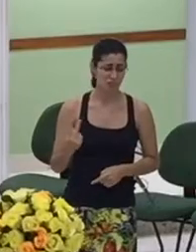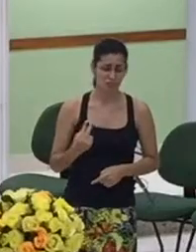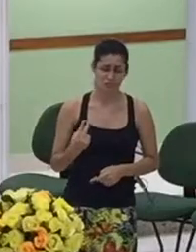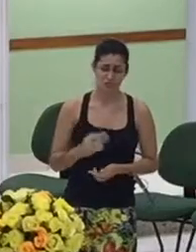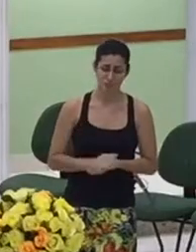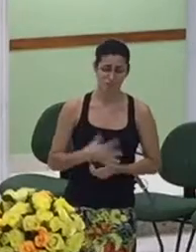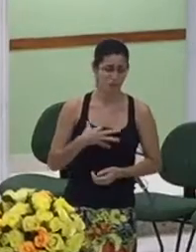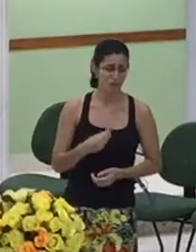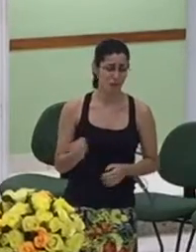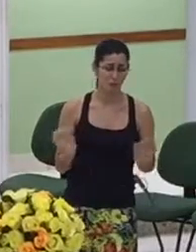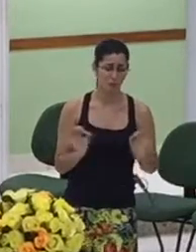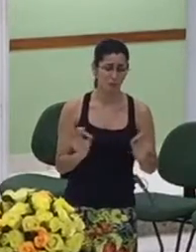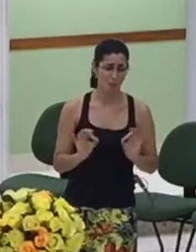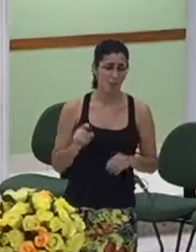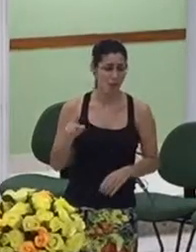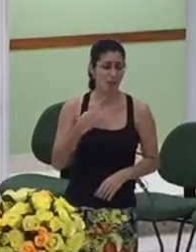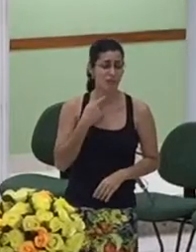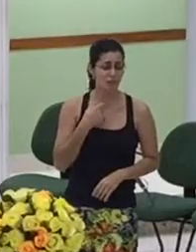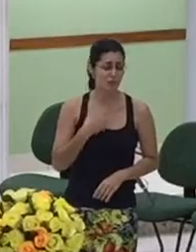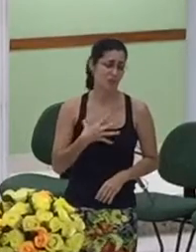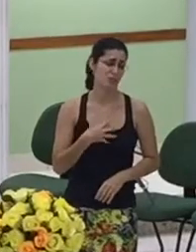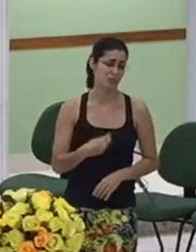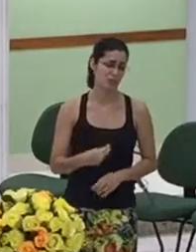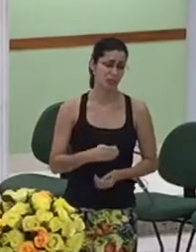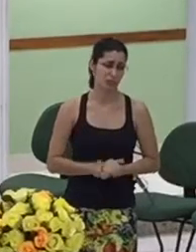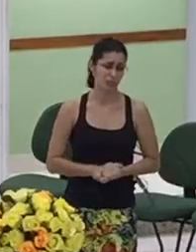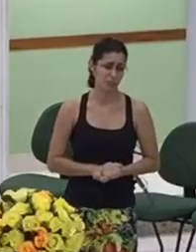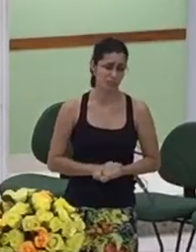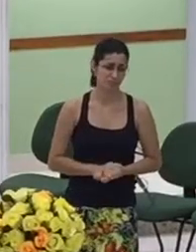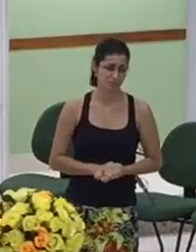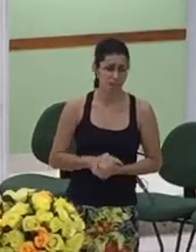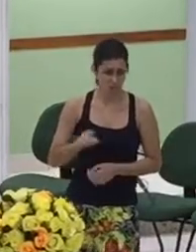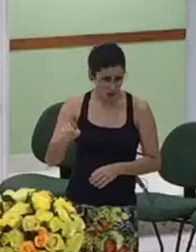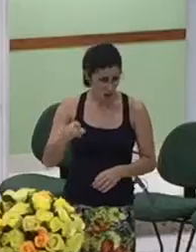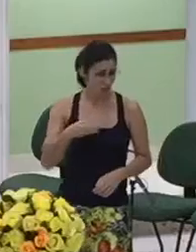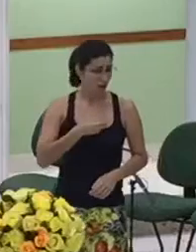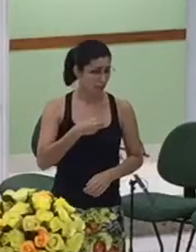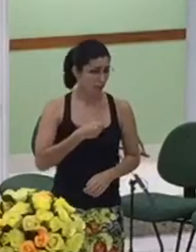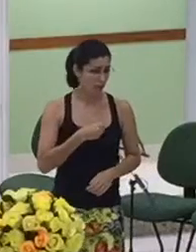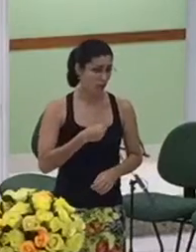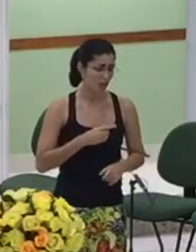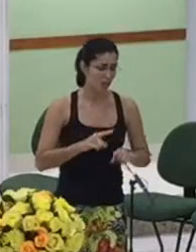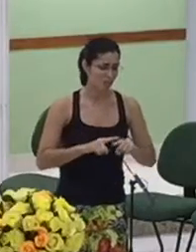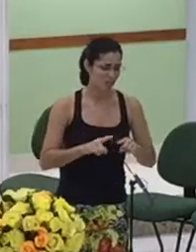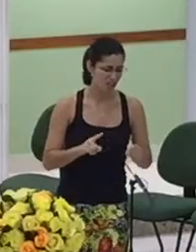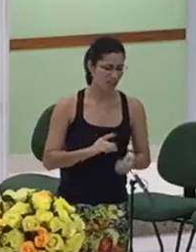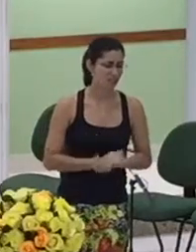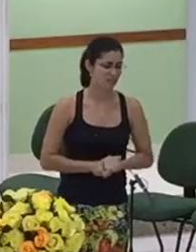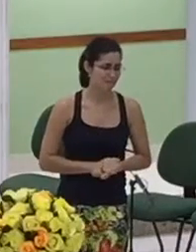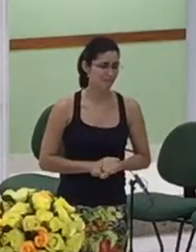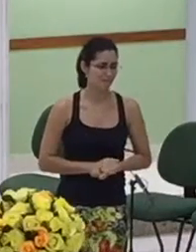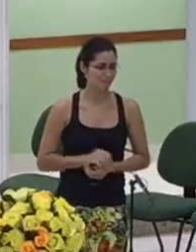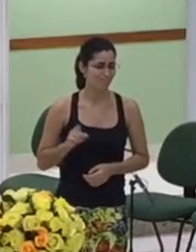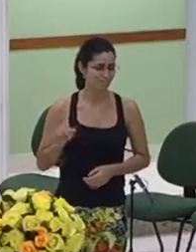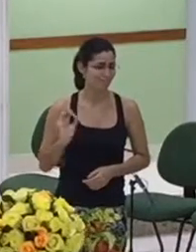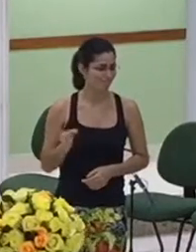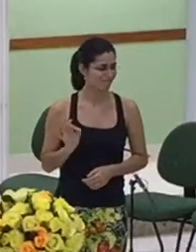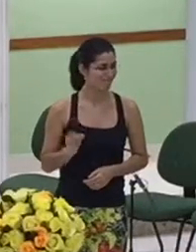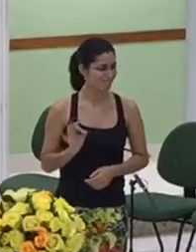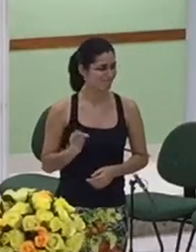tentadora apesar dela ter feito o que não devia mas na verdade ela é mais justa do que ele e então ele foi